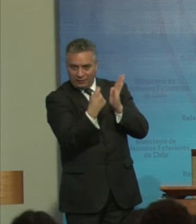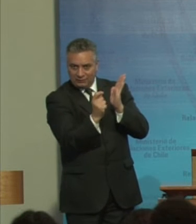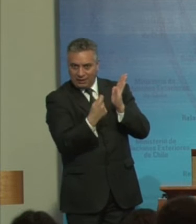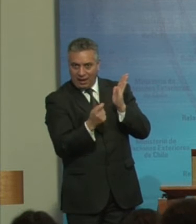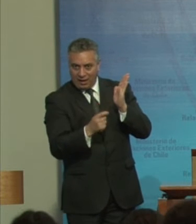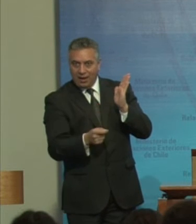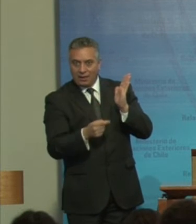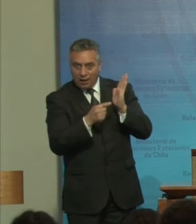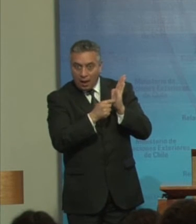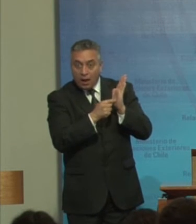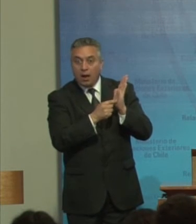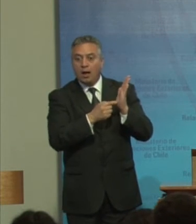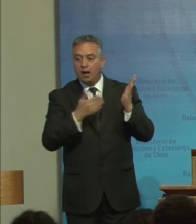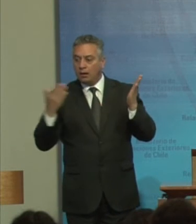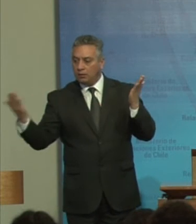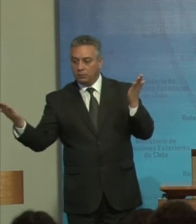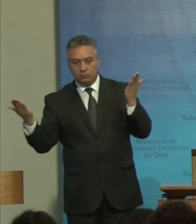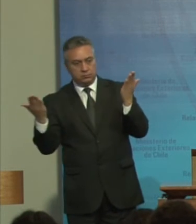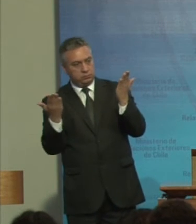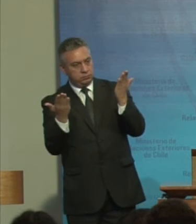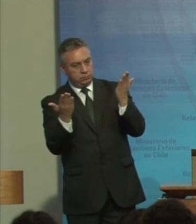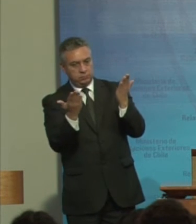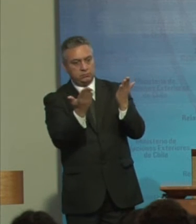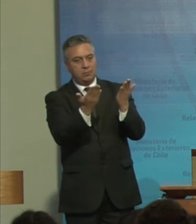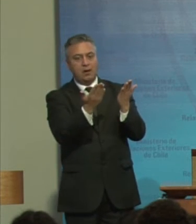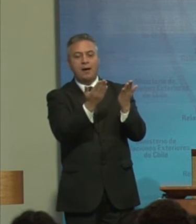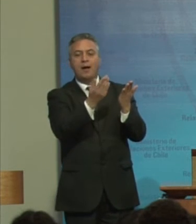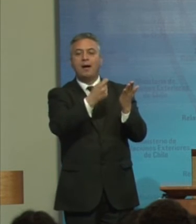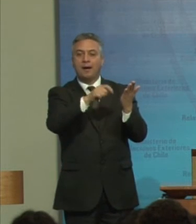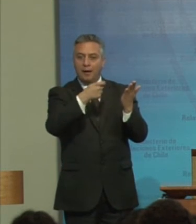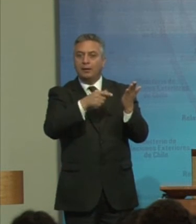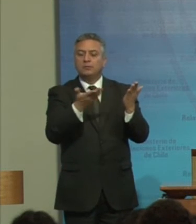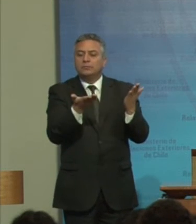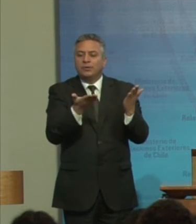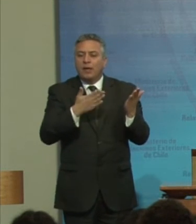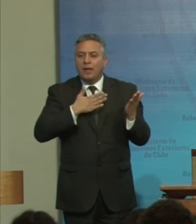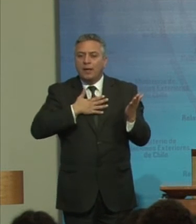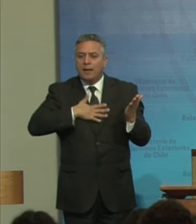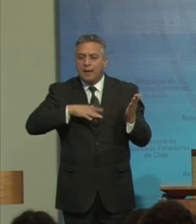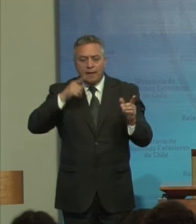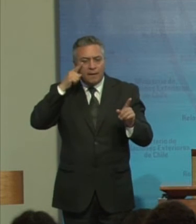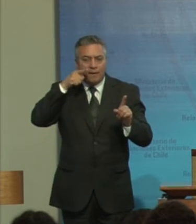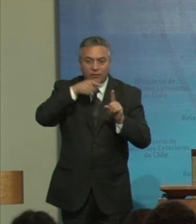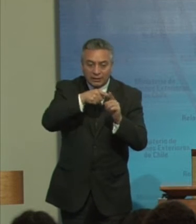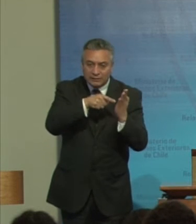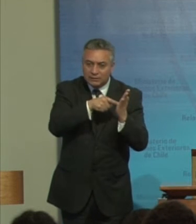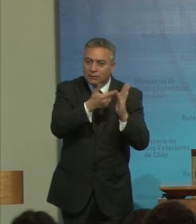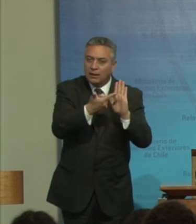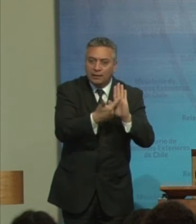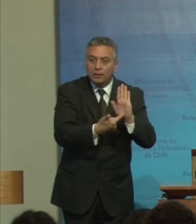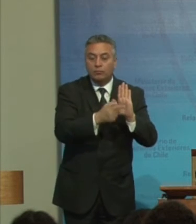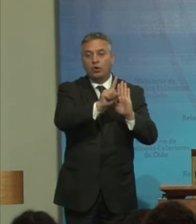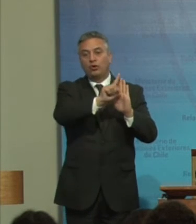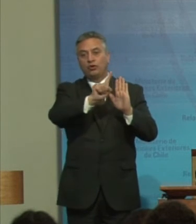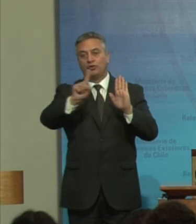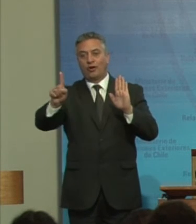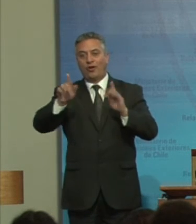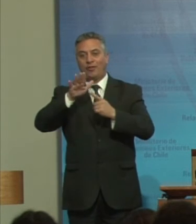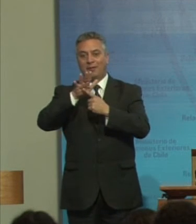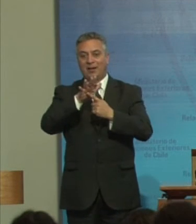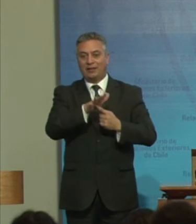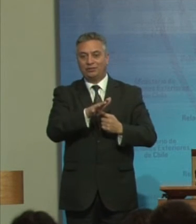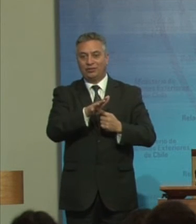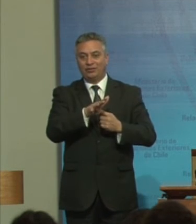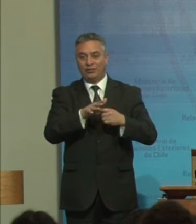pasar El test De convencionalidad Con especial Énfasis En la no Discriminación Por las causas Prohibidas En el